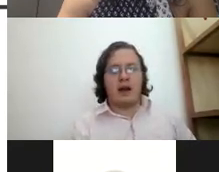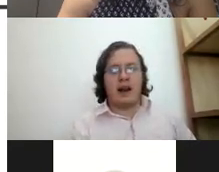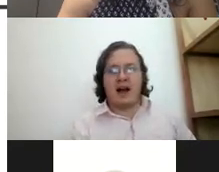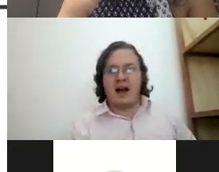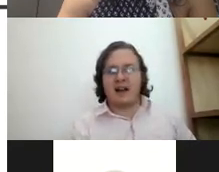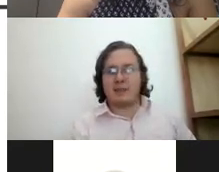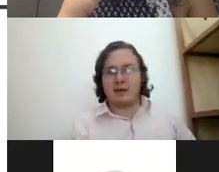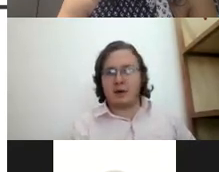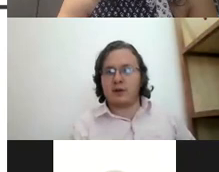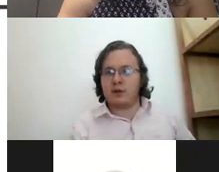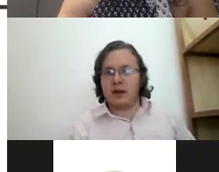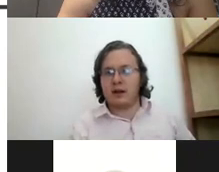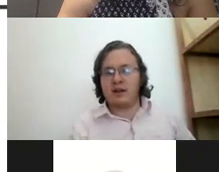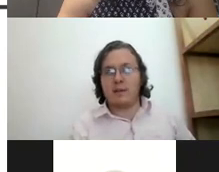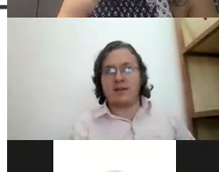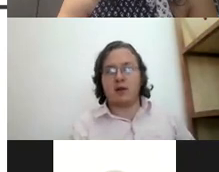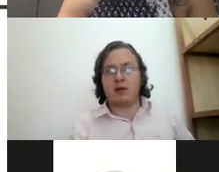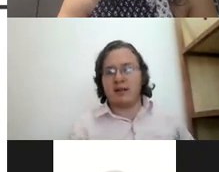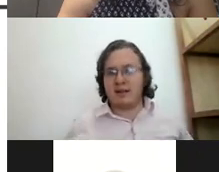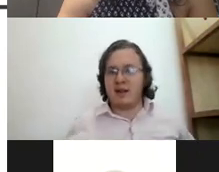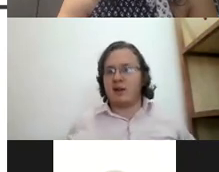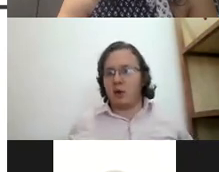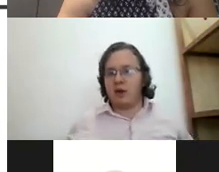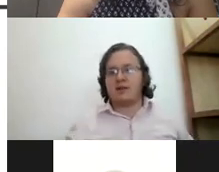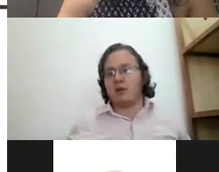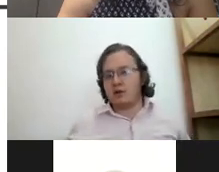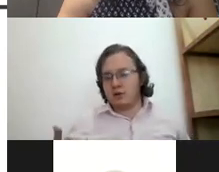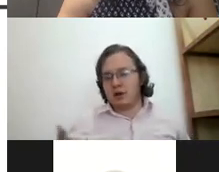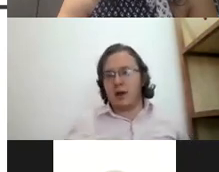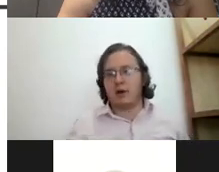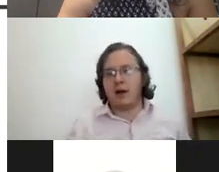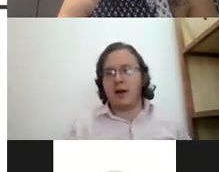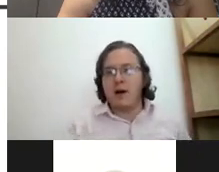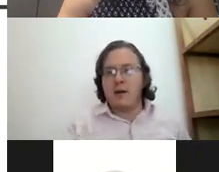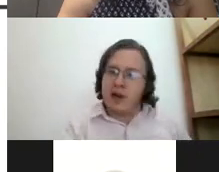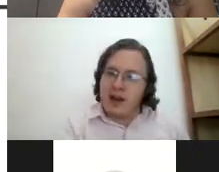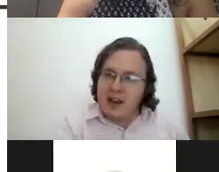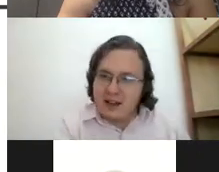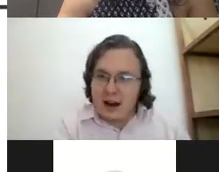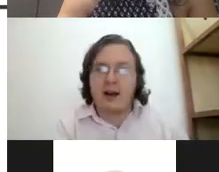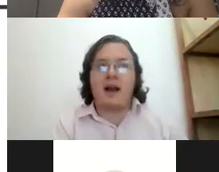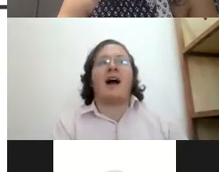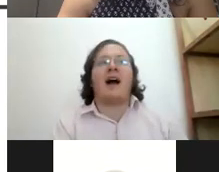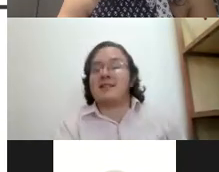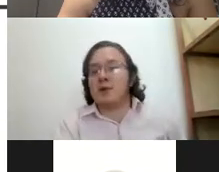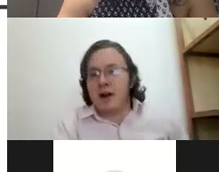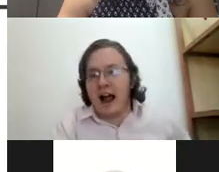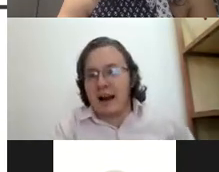las personas con discapacidad motriz en sillas de ruedas no sé si ustedes lo vieron podían ya tener acceso a la